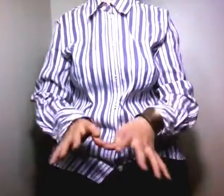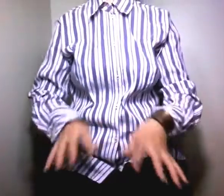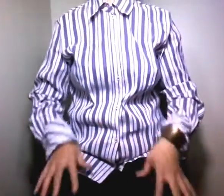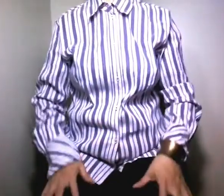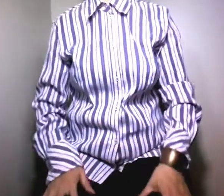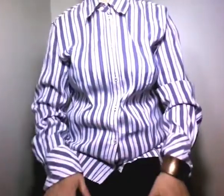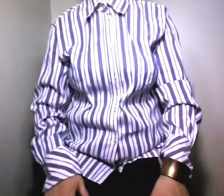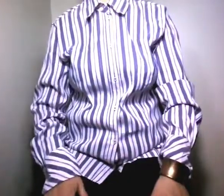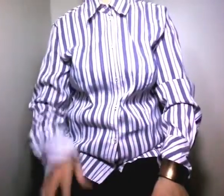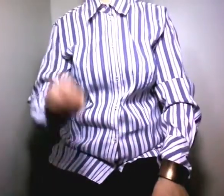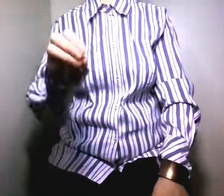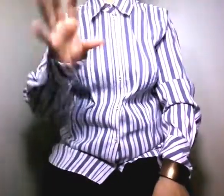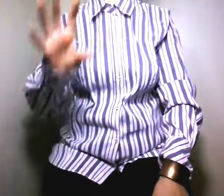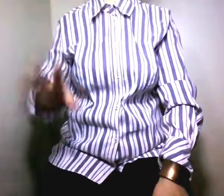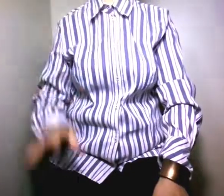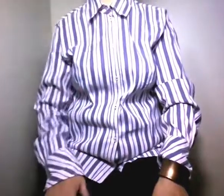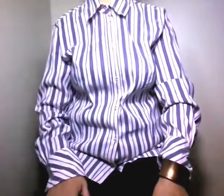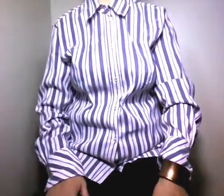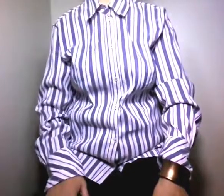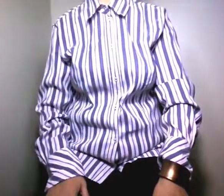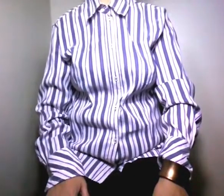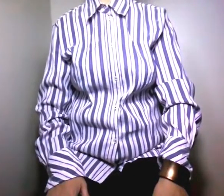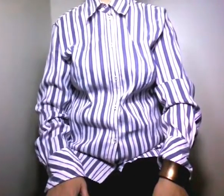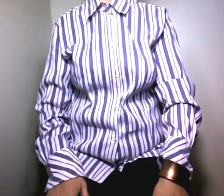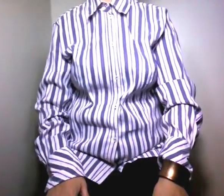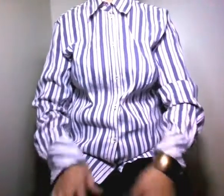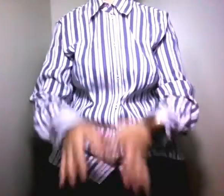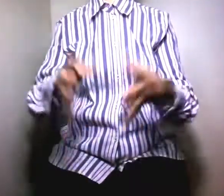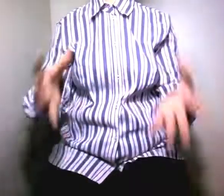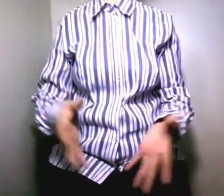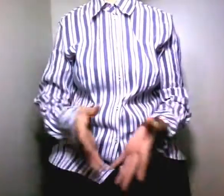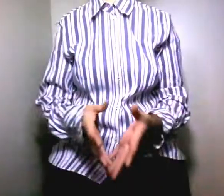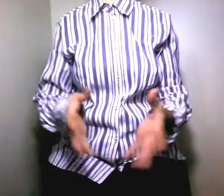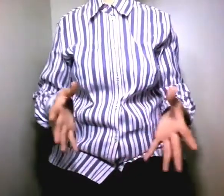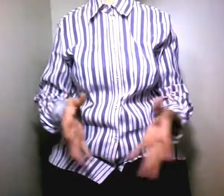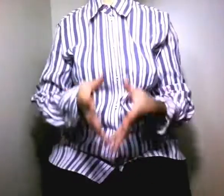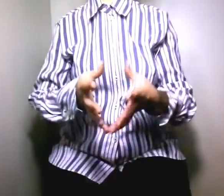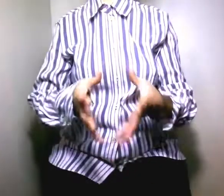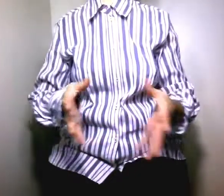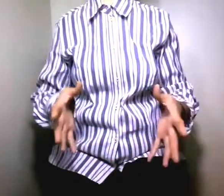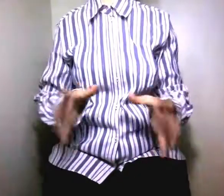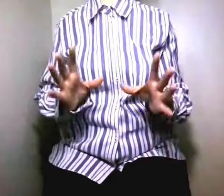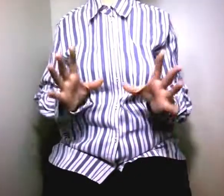الأوروبية إذا فحدثت أن أشارك معكم هذا الموضوع الذي هو موضوع السعافة فهؤلاء الناس يعني